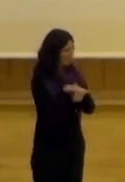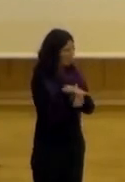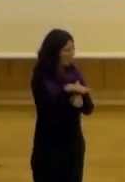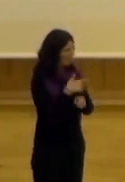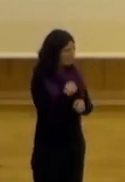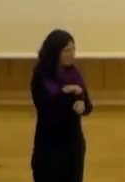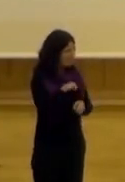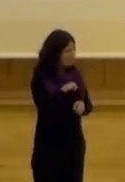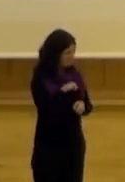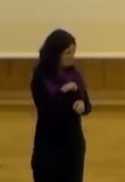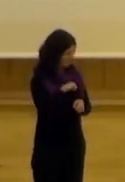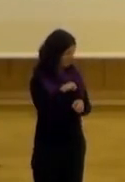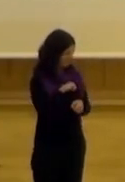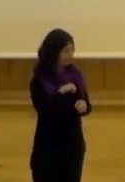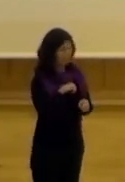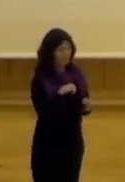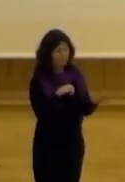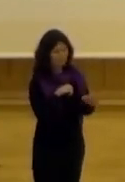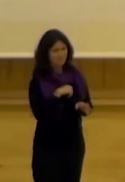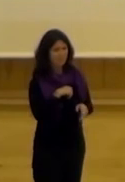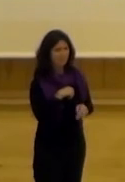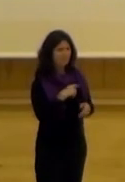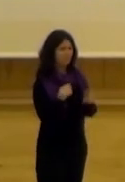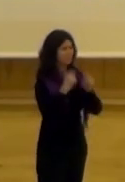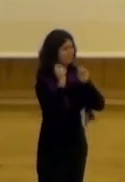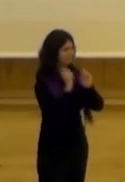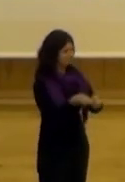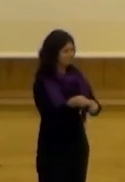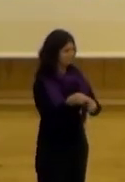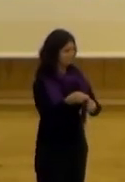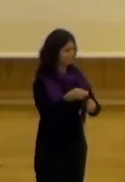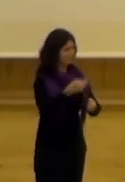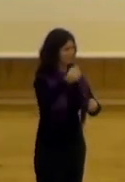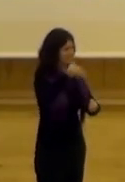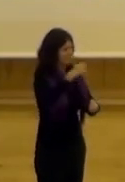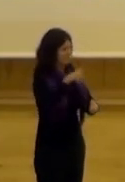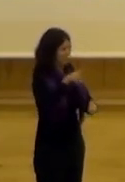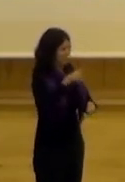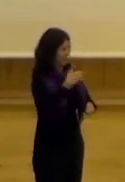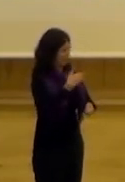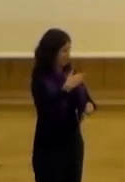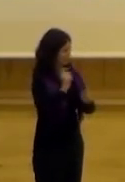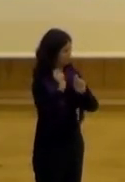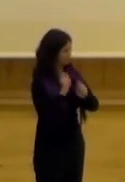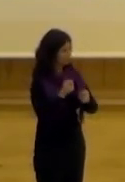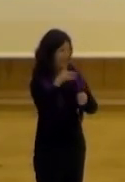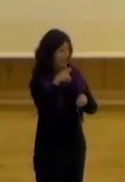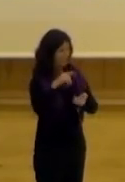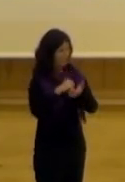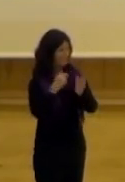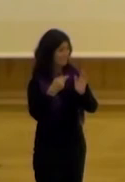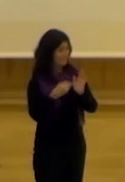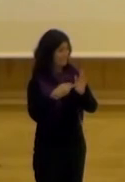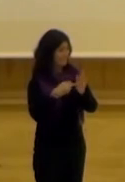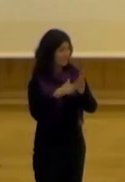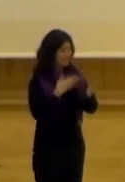ahora con el nuevo gobierno de Carmena se le asignó a Medialas Prado pero por lo que sé las metodologías que